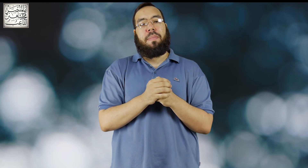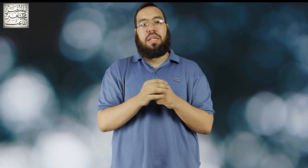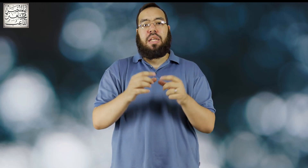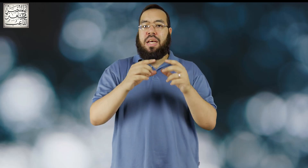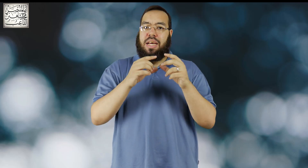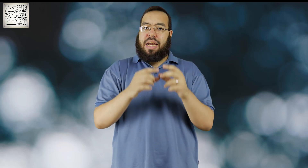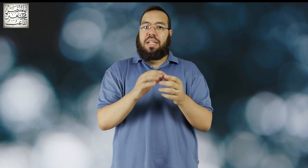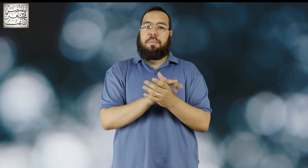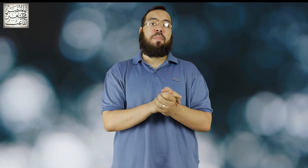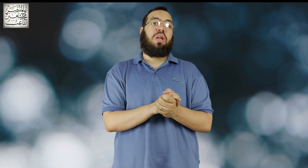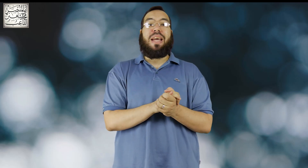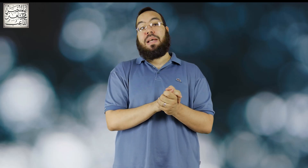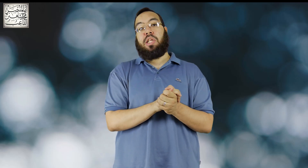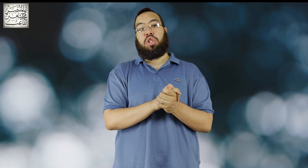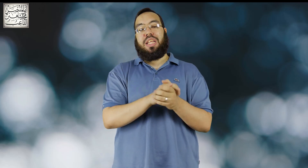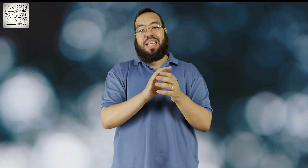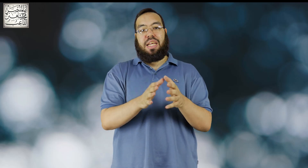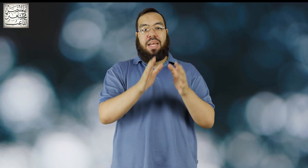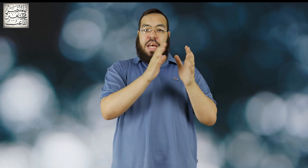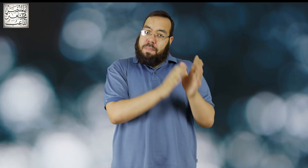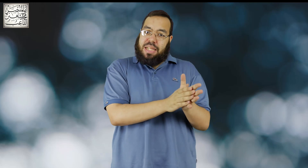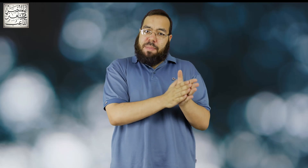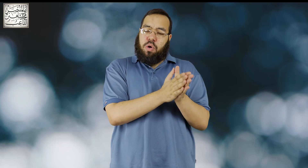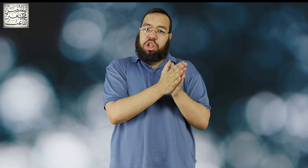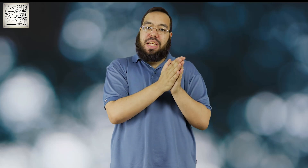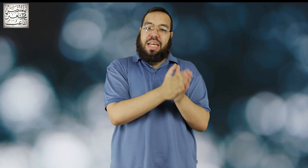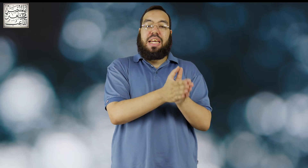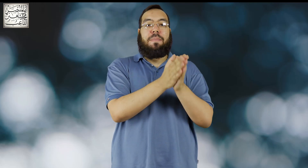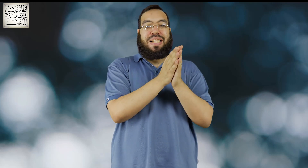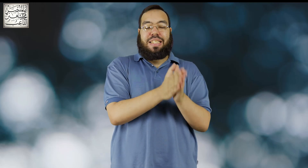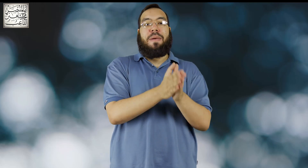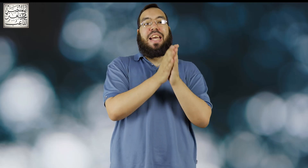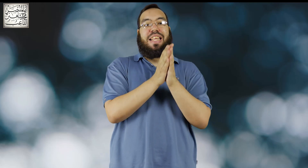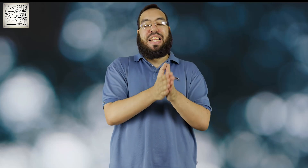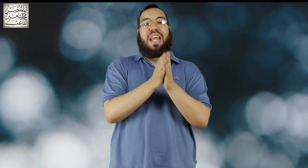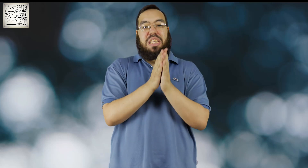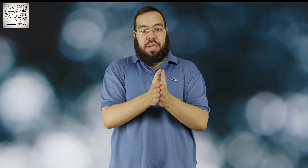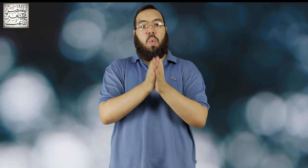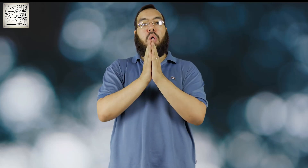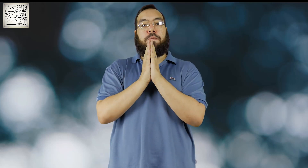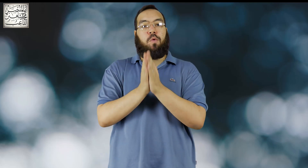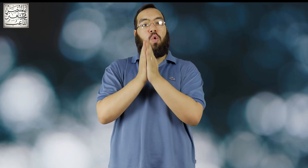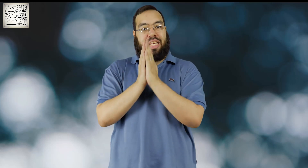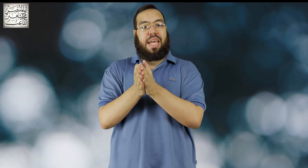كارت ماموري 128 جيجا 128 جيجا بتسمح لي ان انا اصور 4K